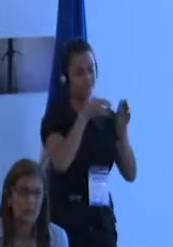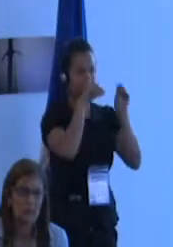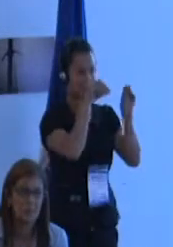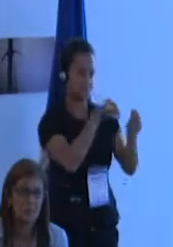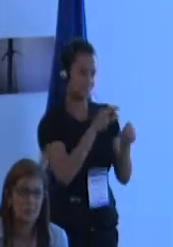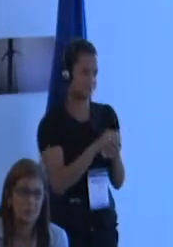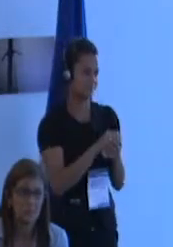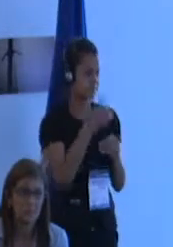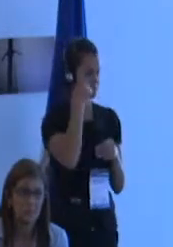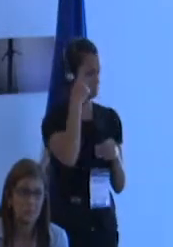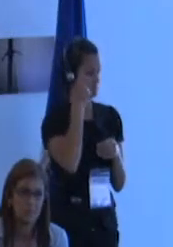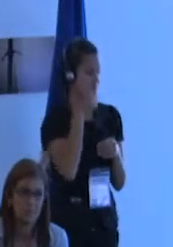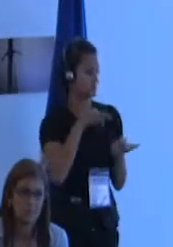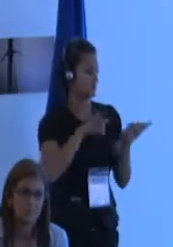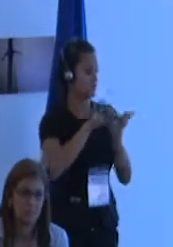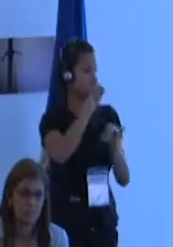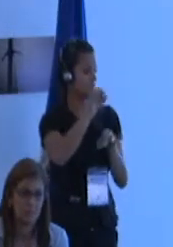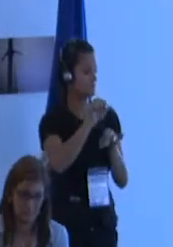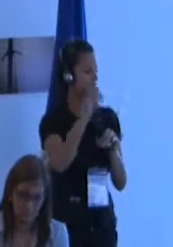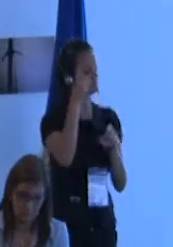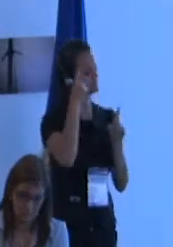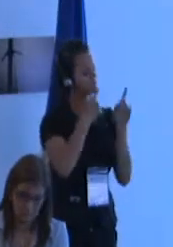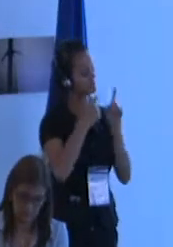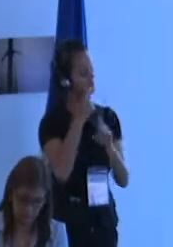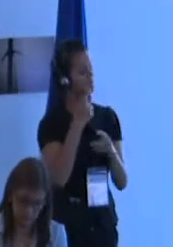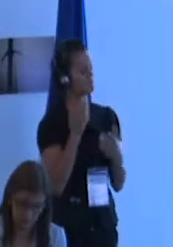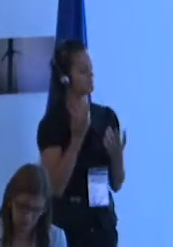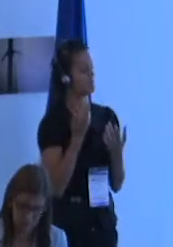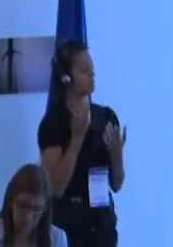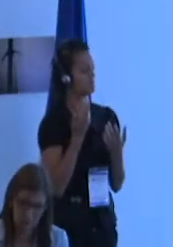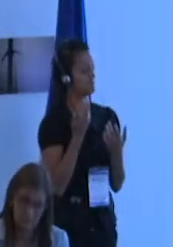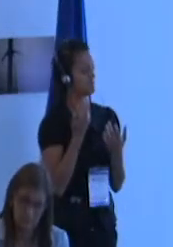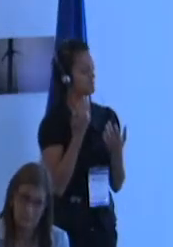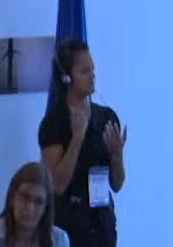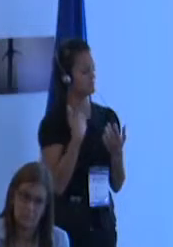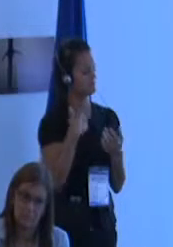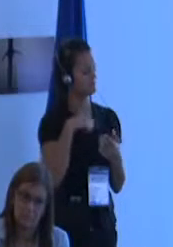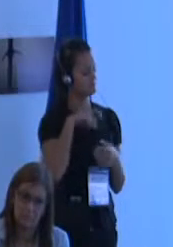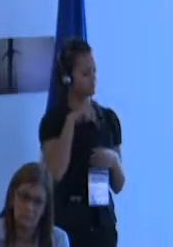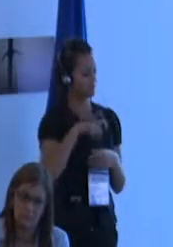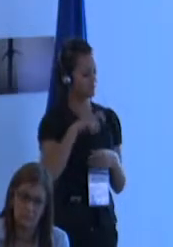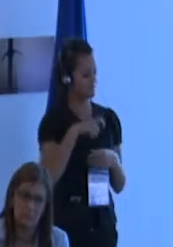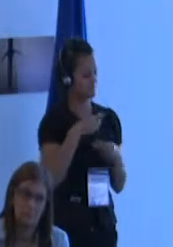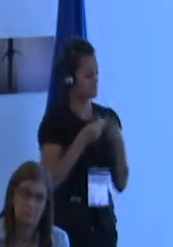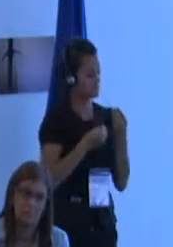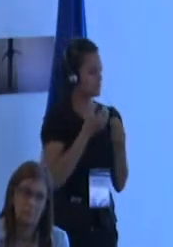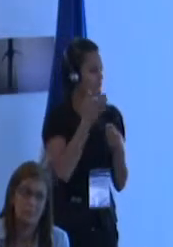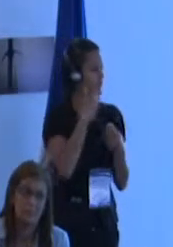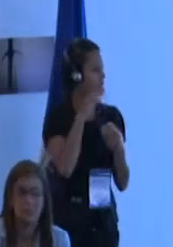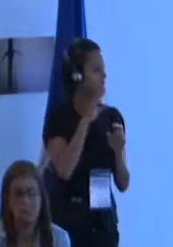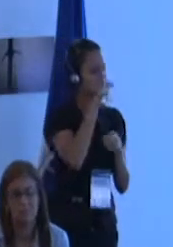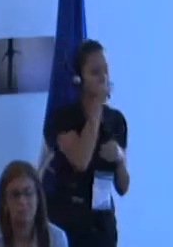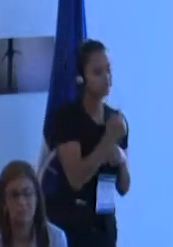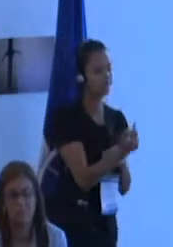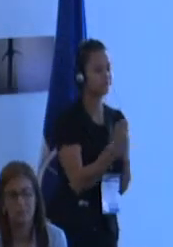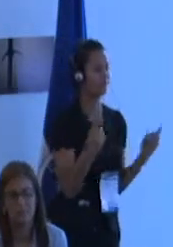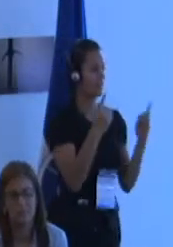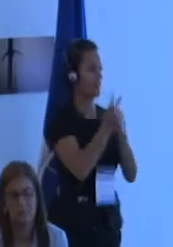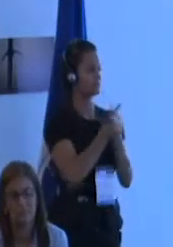vemos lo que sería necesario hacer para responder a las necesidades de un niño disléxico